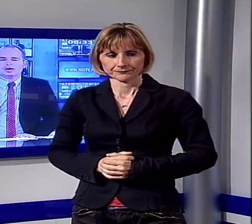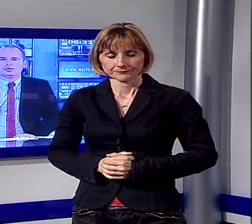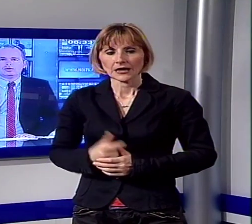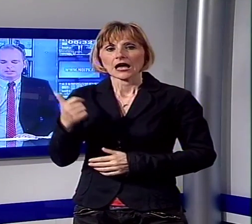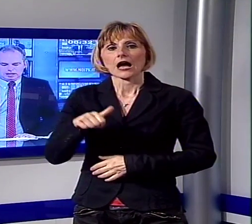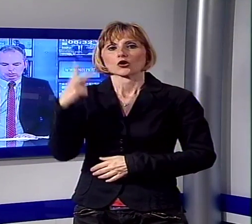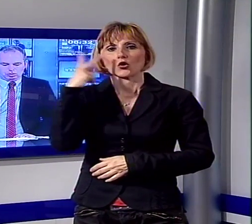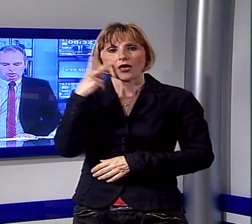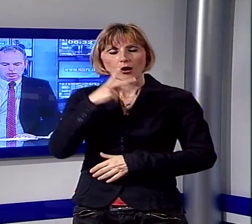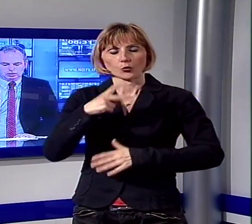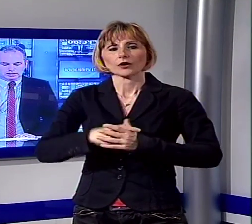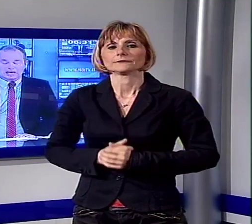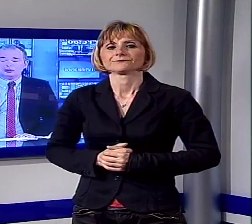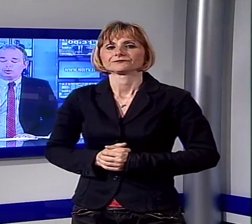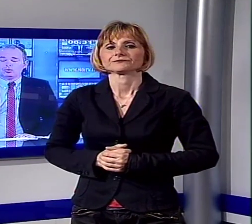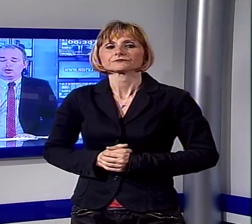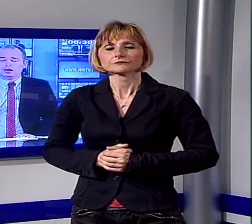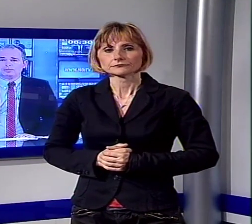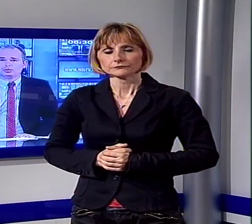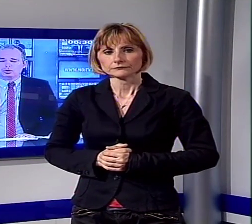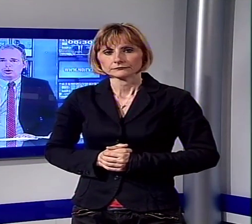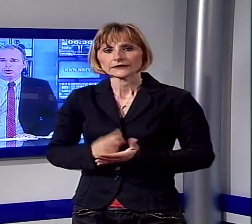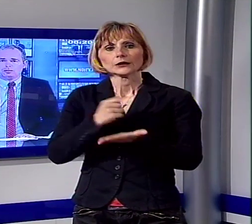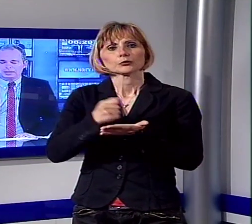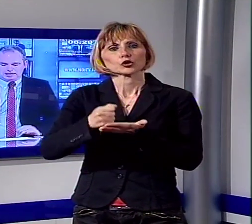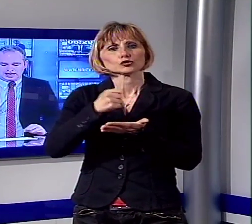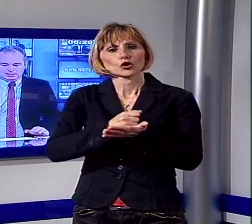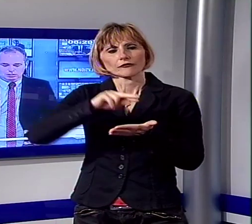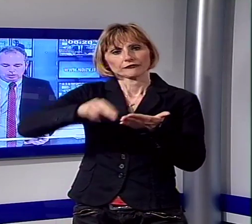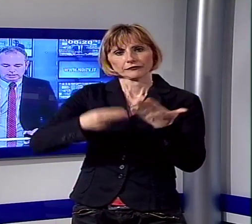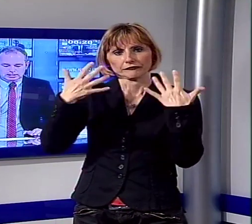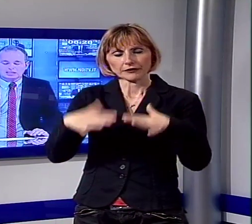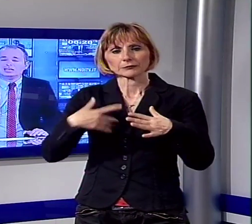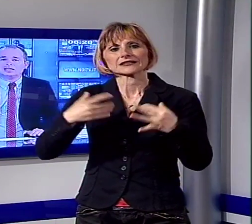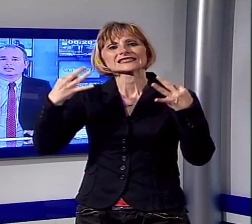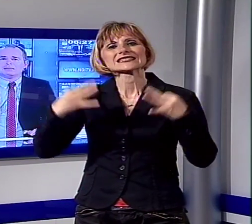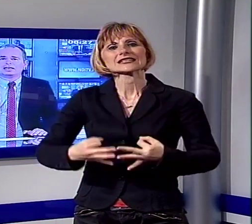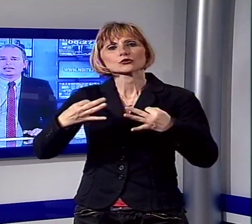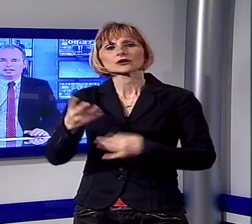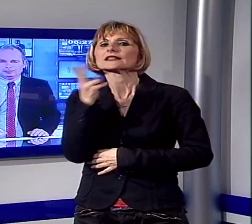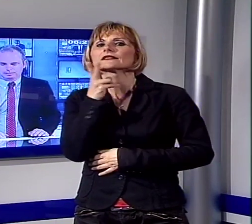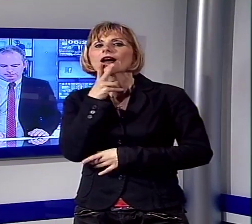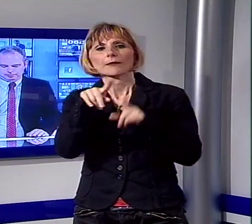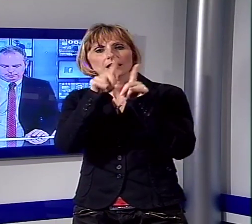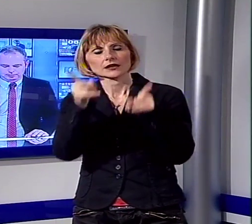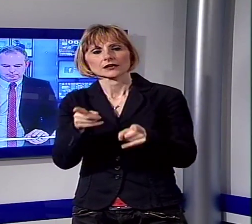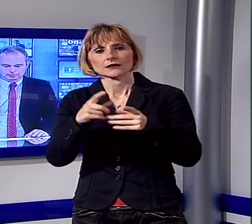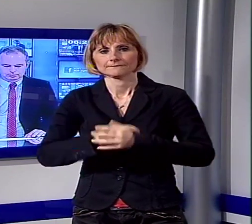Ancora a Lucca è stato siglato un protocollo per la sicurezza delle tabaccherie.